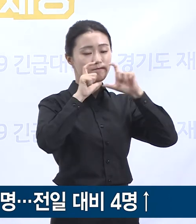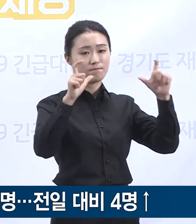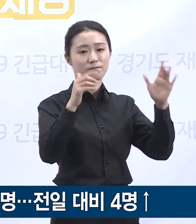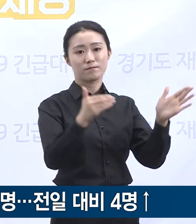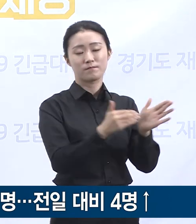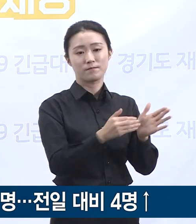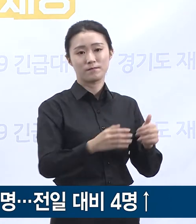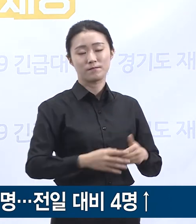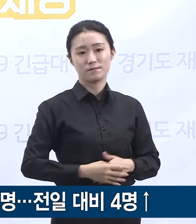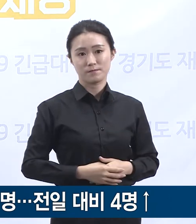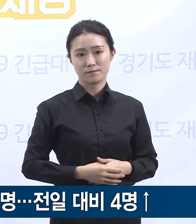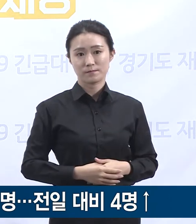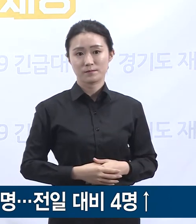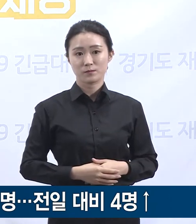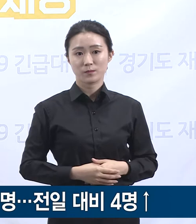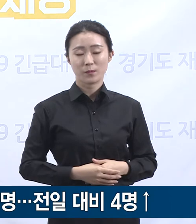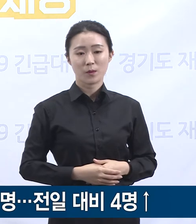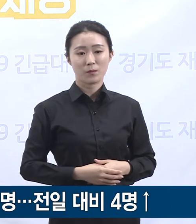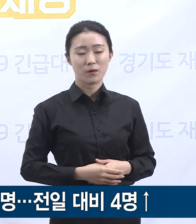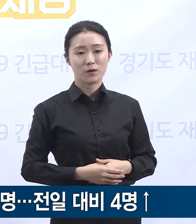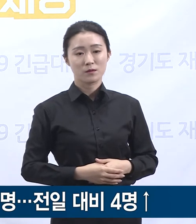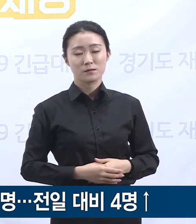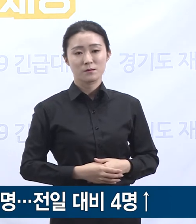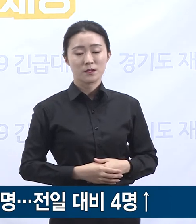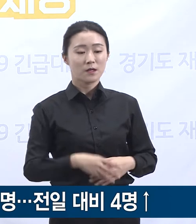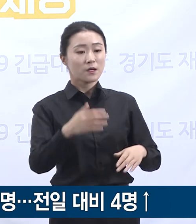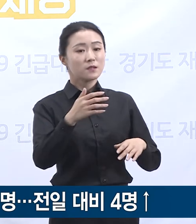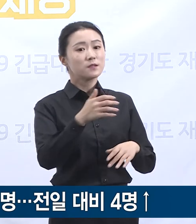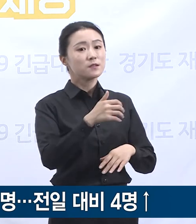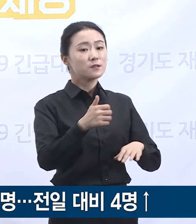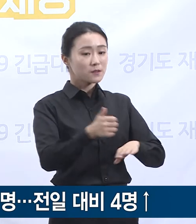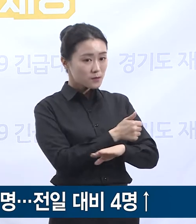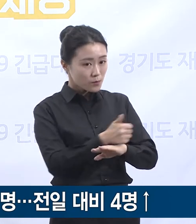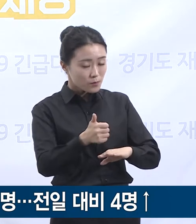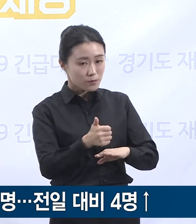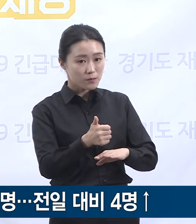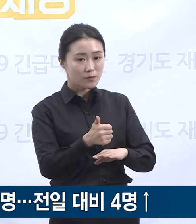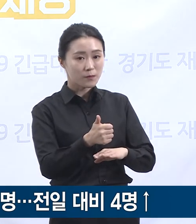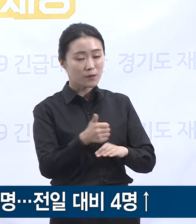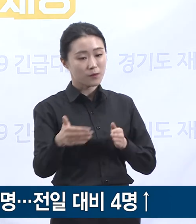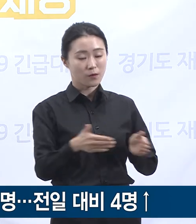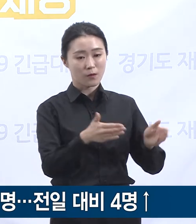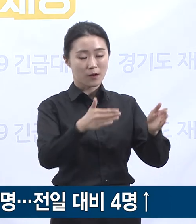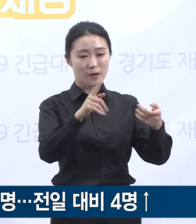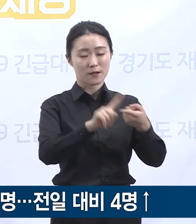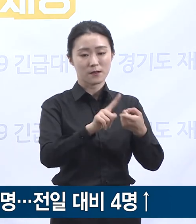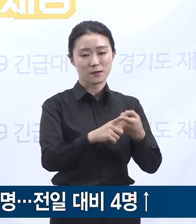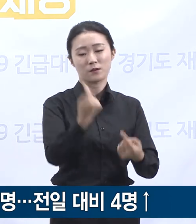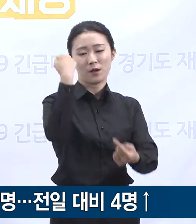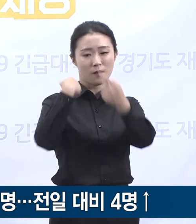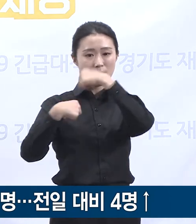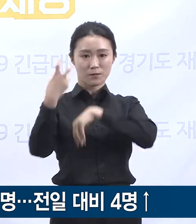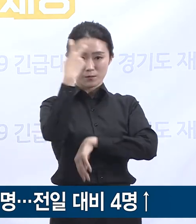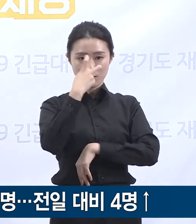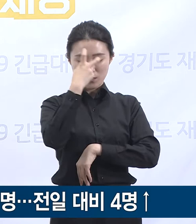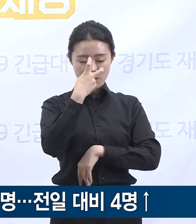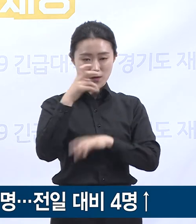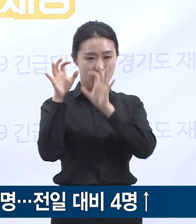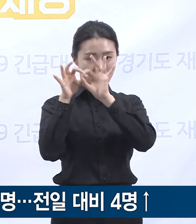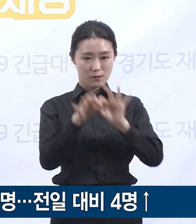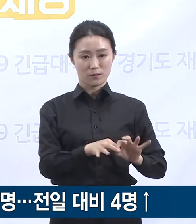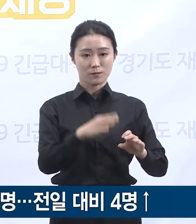및 이동 동선상의 추가 접촉자에 대한 심층역학조사를 진행 중이며 상황을 지속해서 모니터링 중입니다.